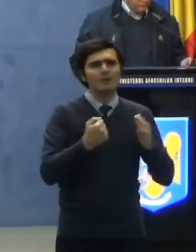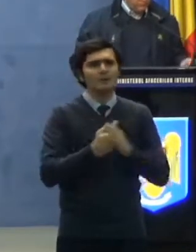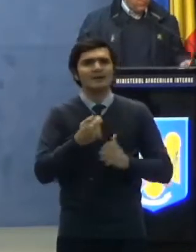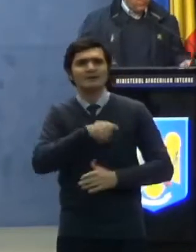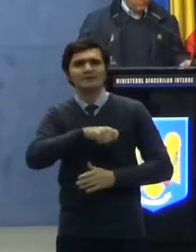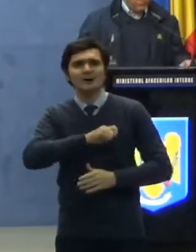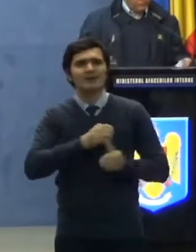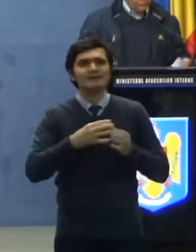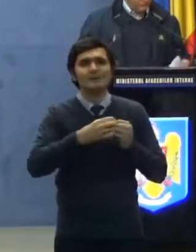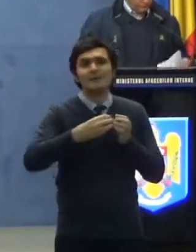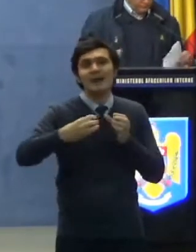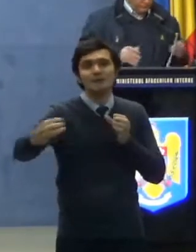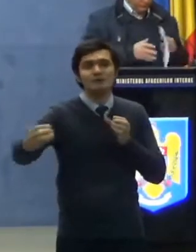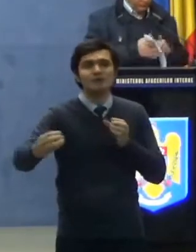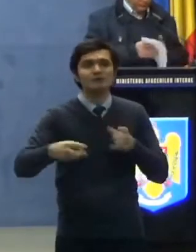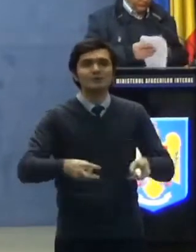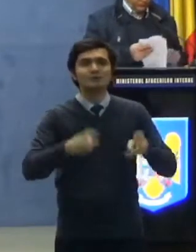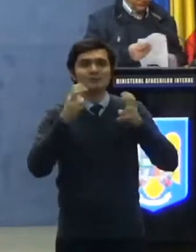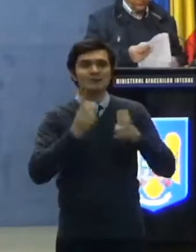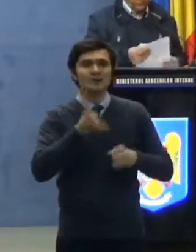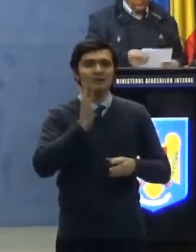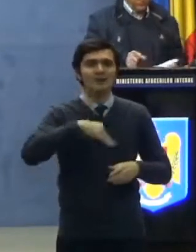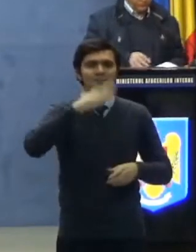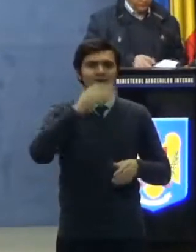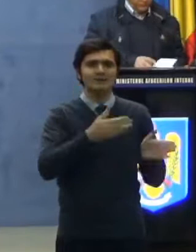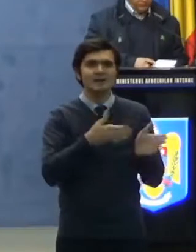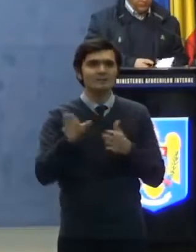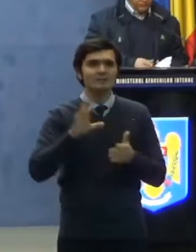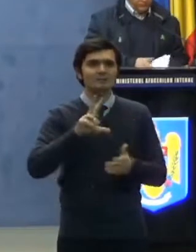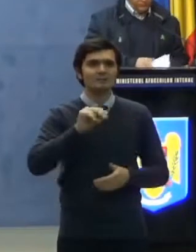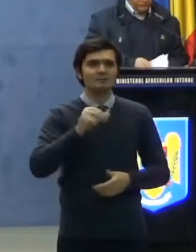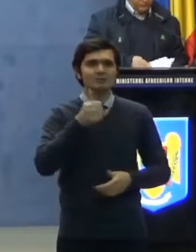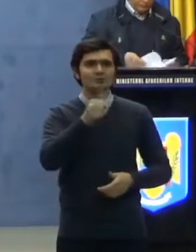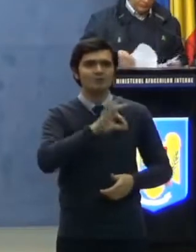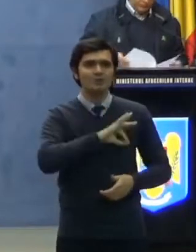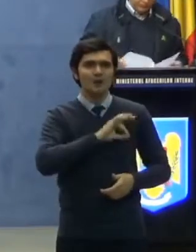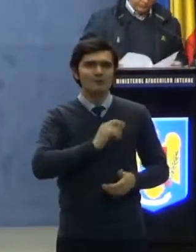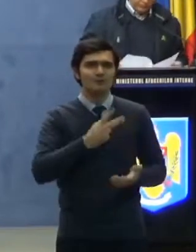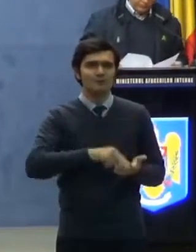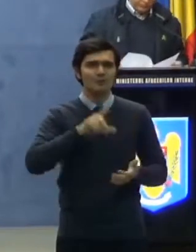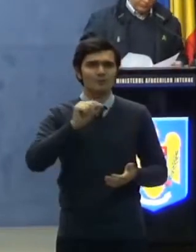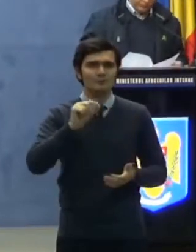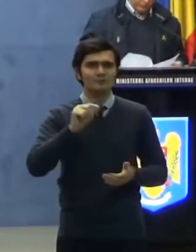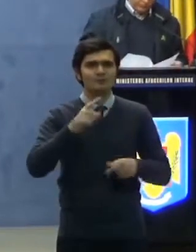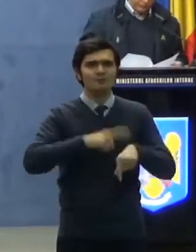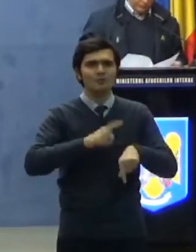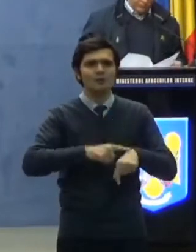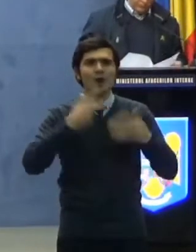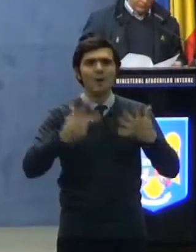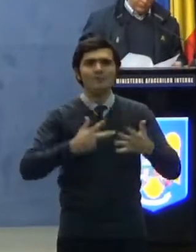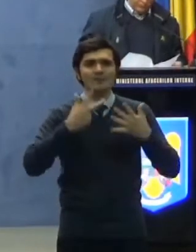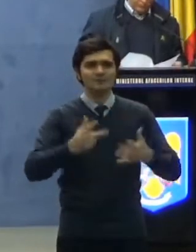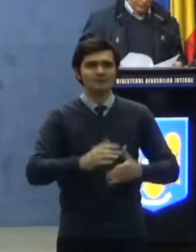zile, începând cu data de 31 martie 2020, ora 18.